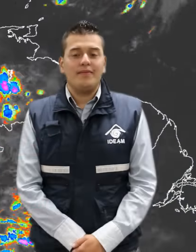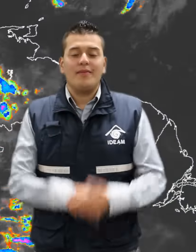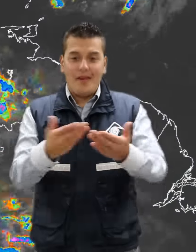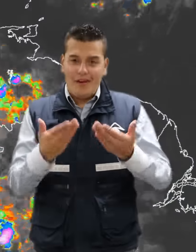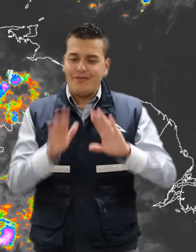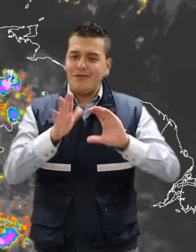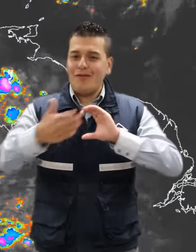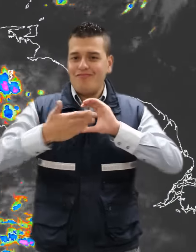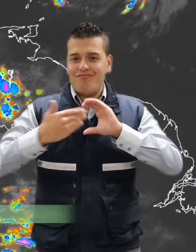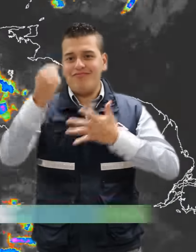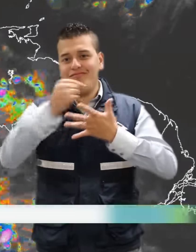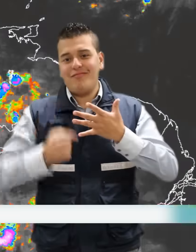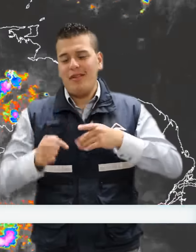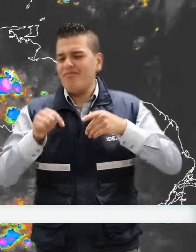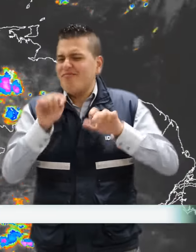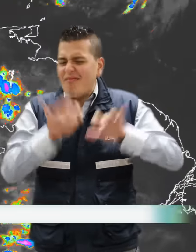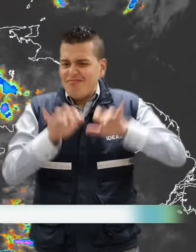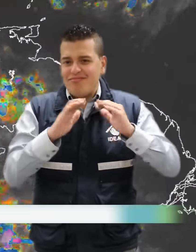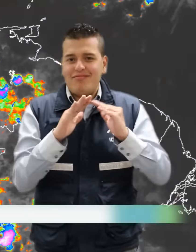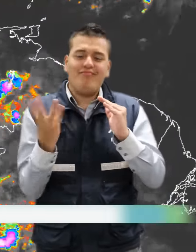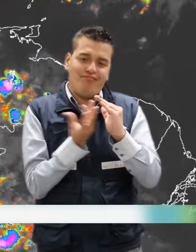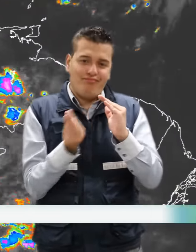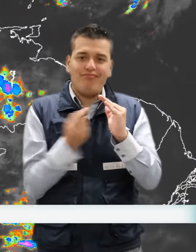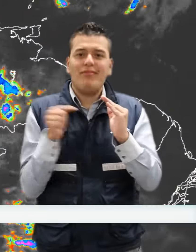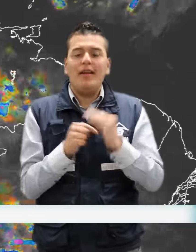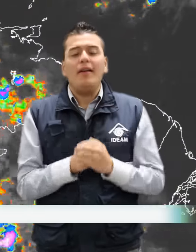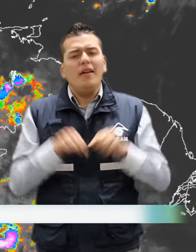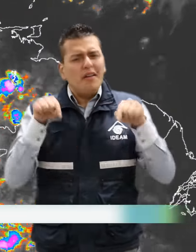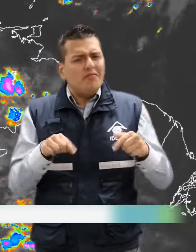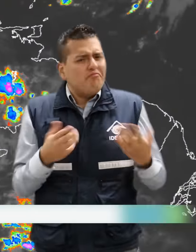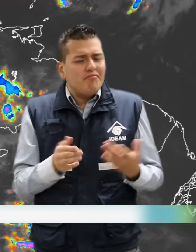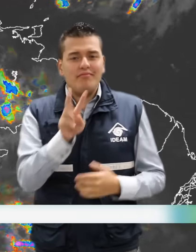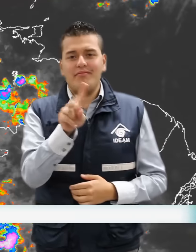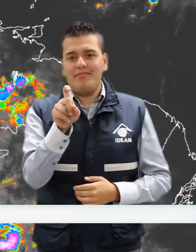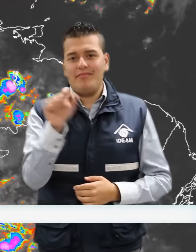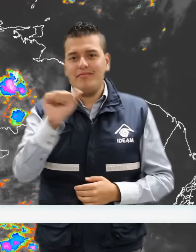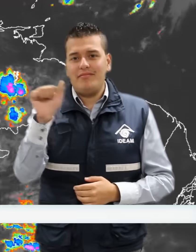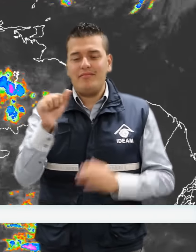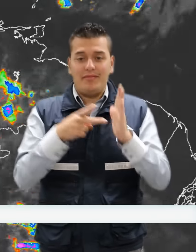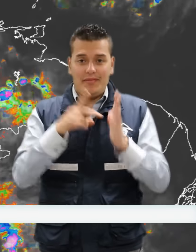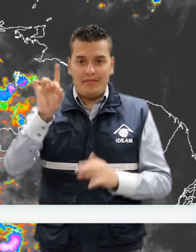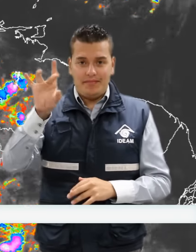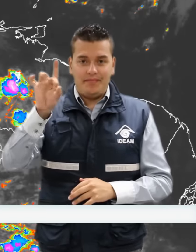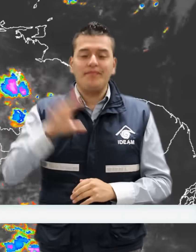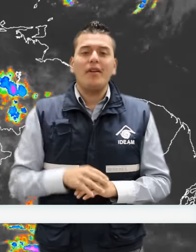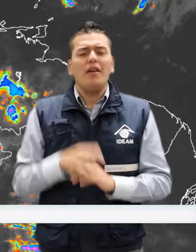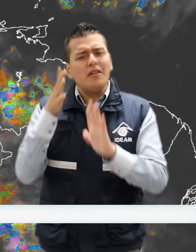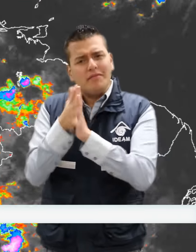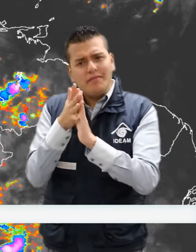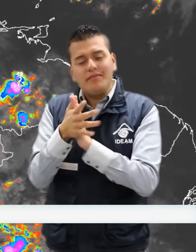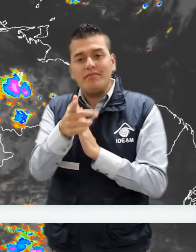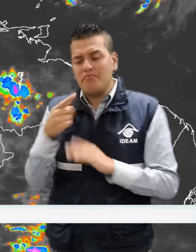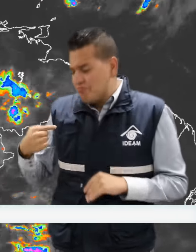Bienvenidos al pronóstico del estado del tiempo de la oficina de pronósticos alertas del IDEAM para el día de hoy 26 de agosto del 2015. Les contamos que